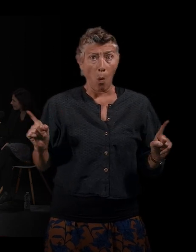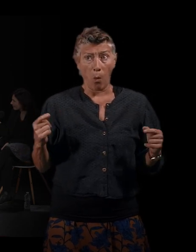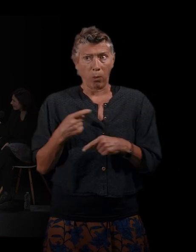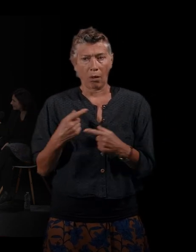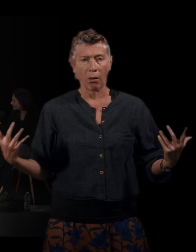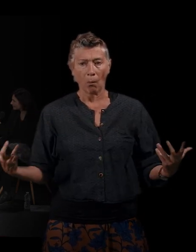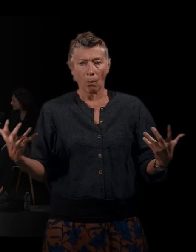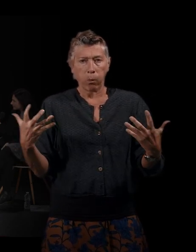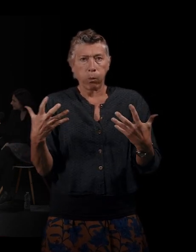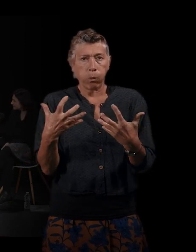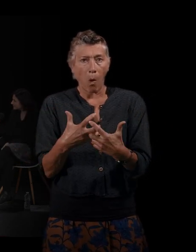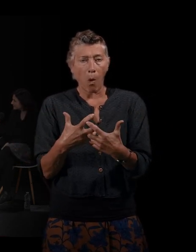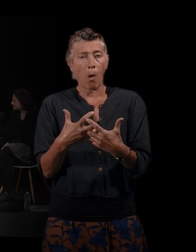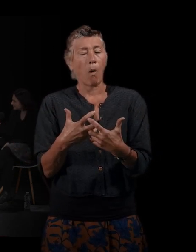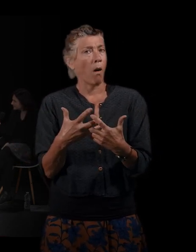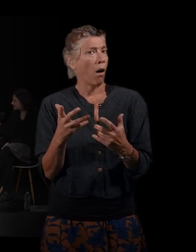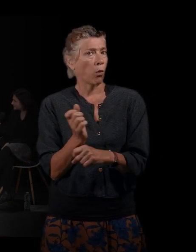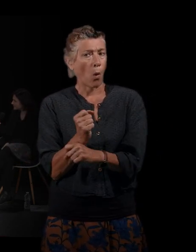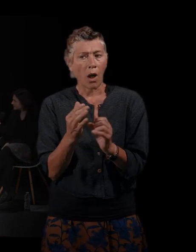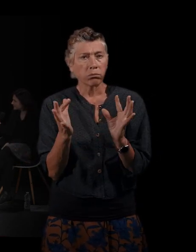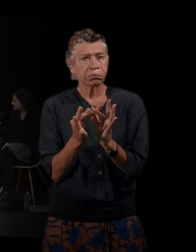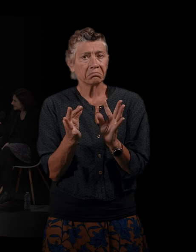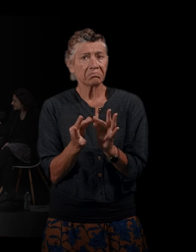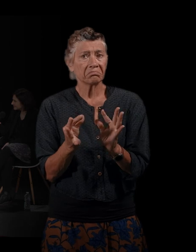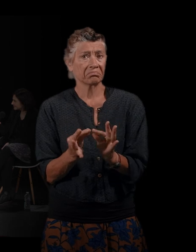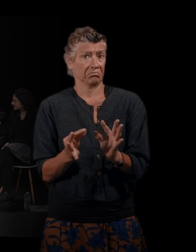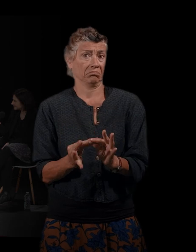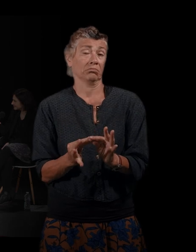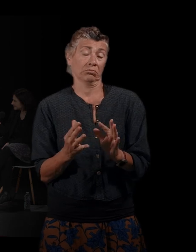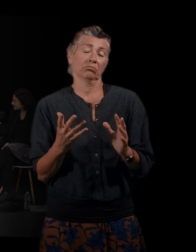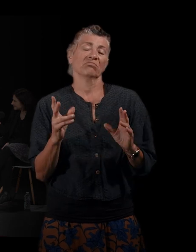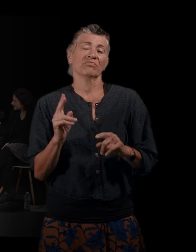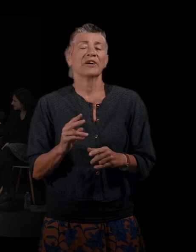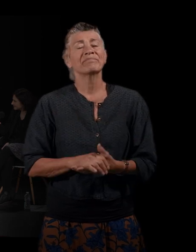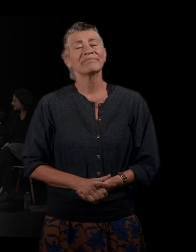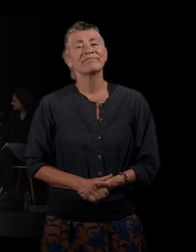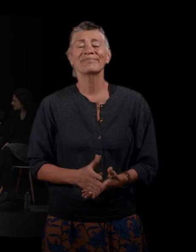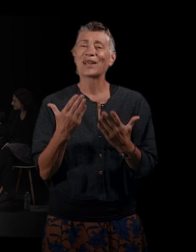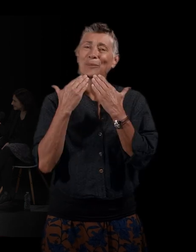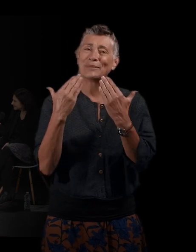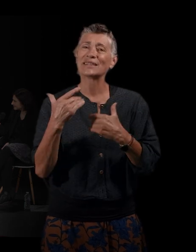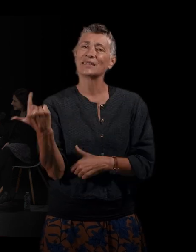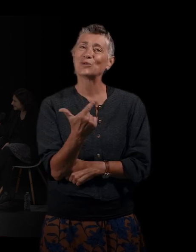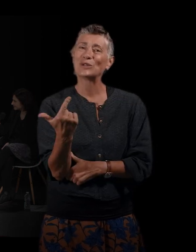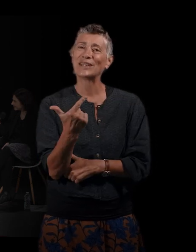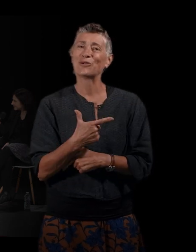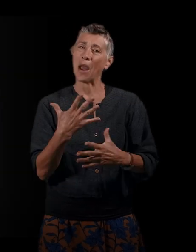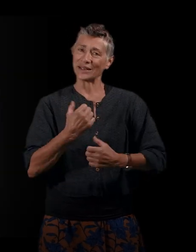toutes les ramifications de ces réalités-là, qui sont complexes, effectivement. En tout cas, je vous remercie beaucoup d'avoir accepté